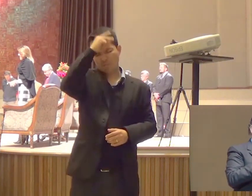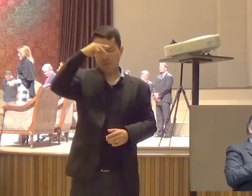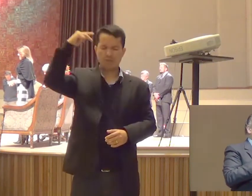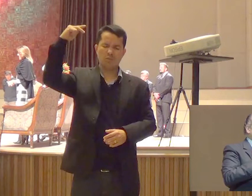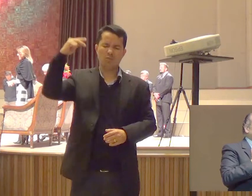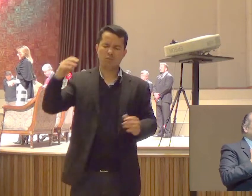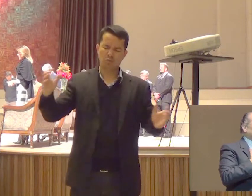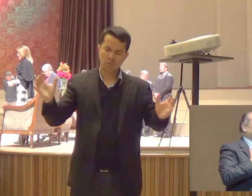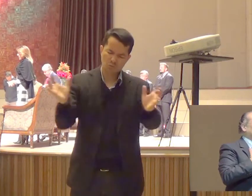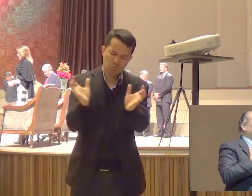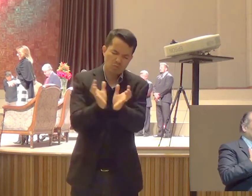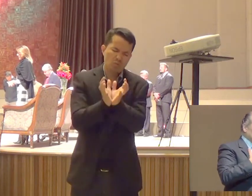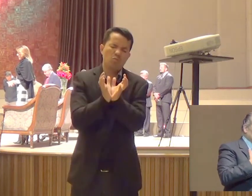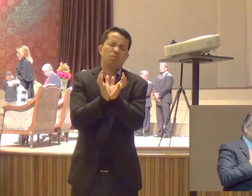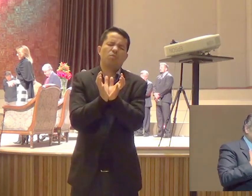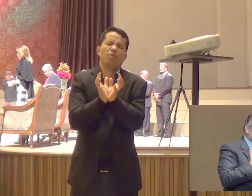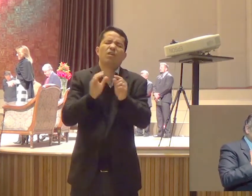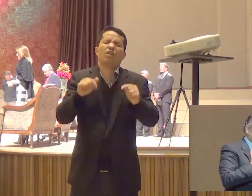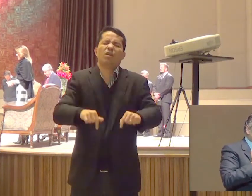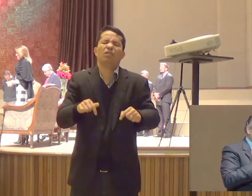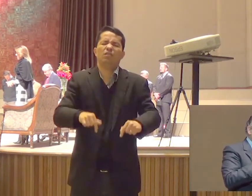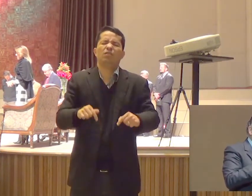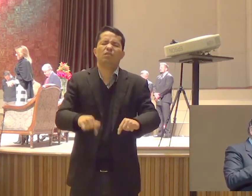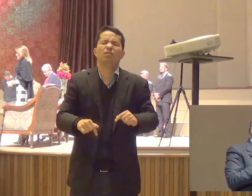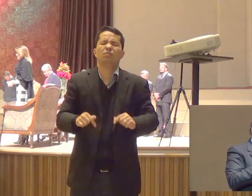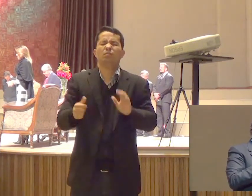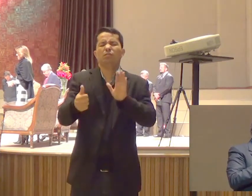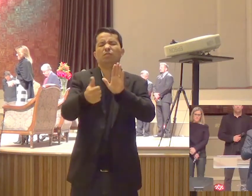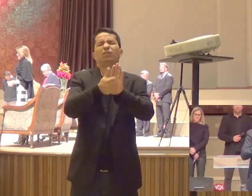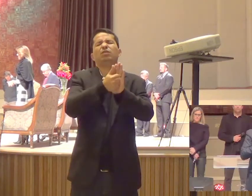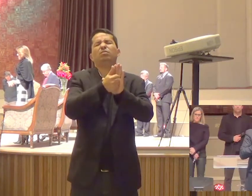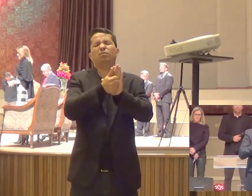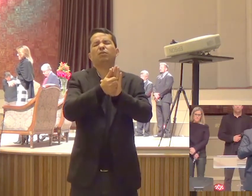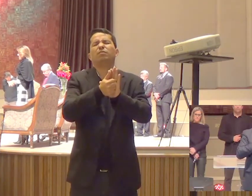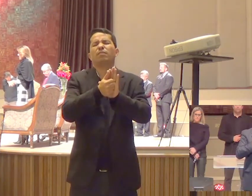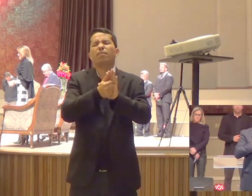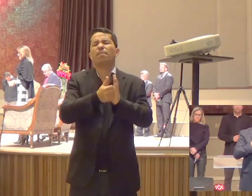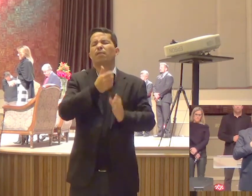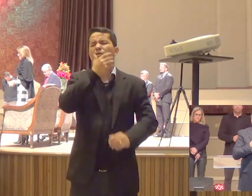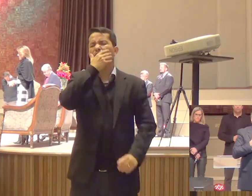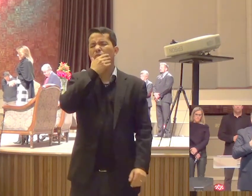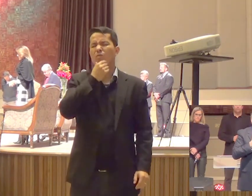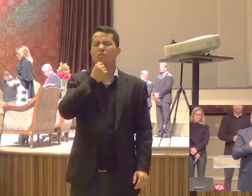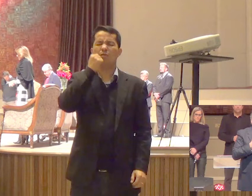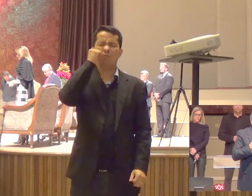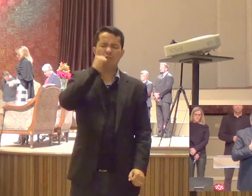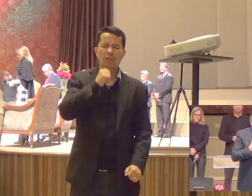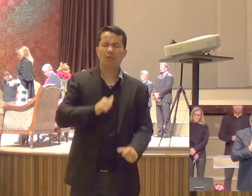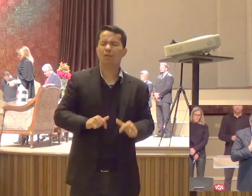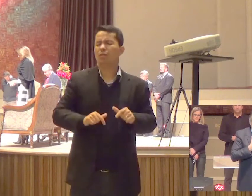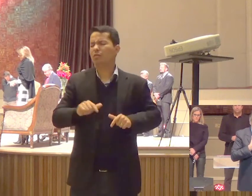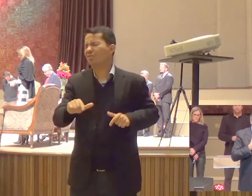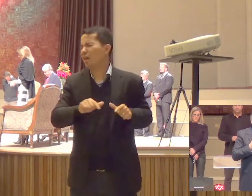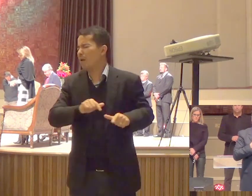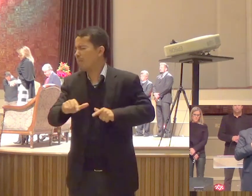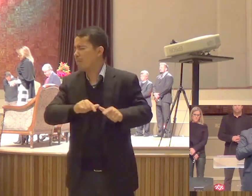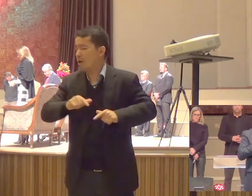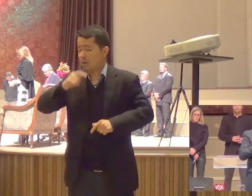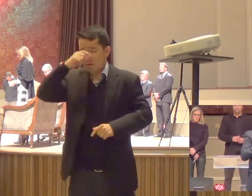Pastoral Desta igreja Homens e mulheres Que trabalham E muito Homens e mulheres Que